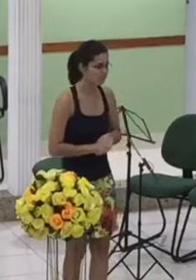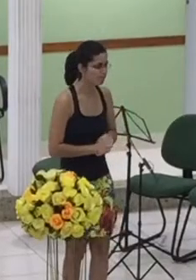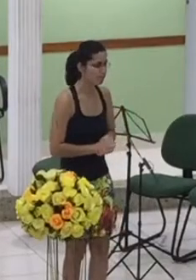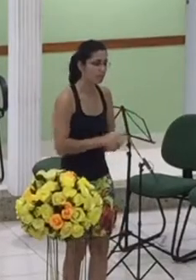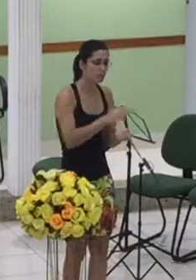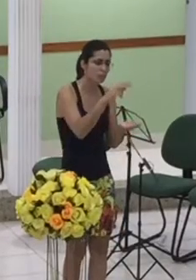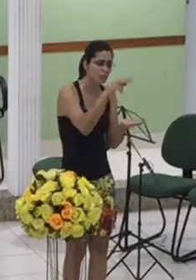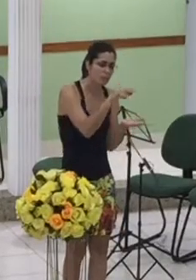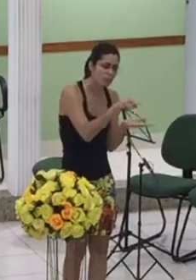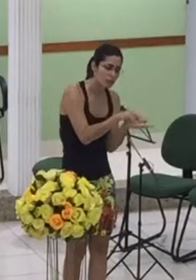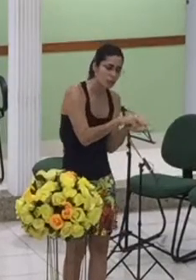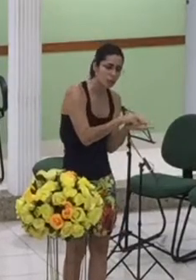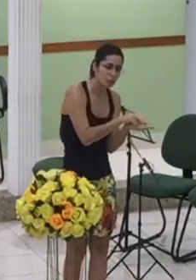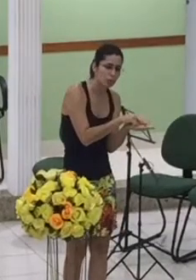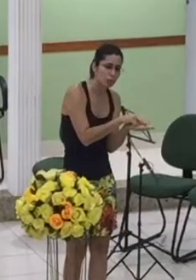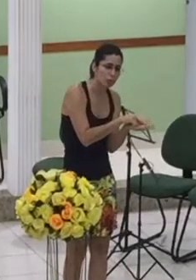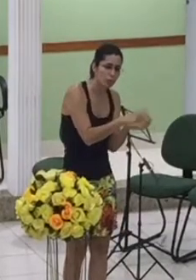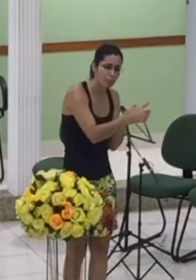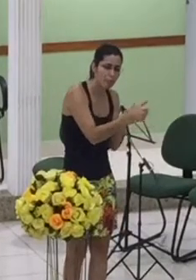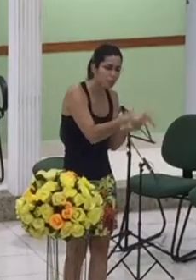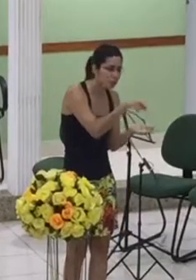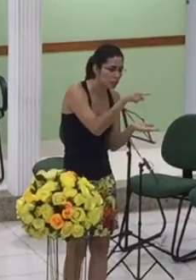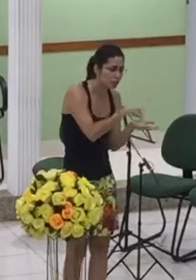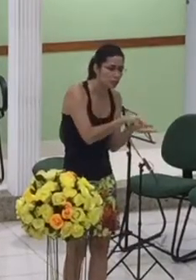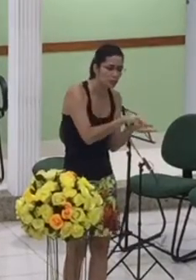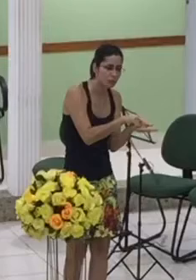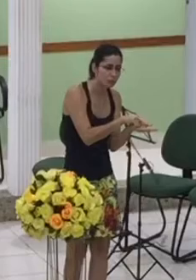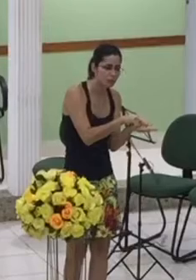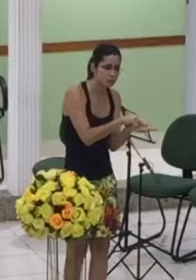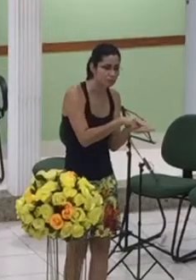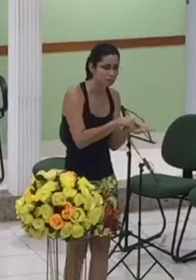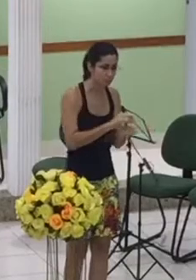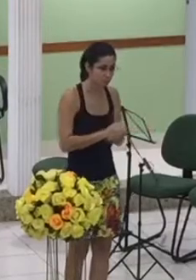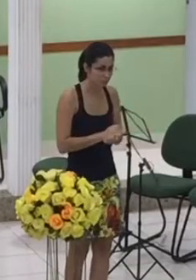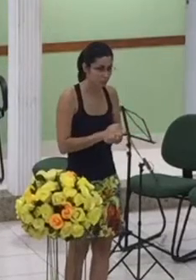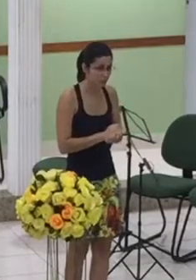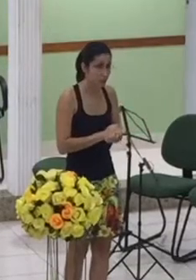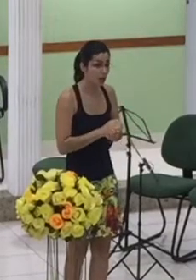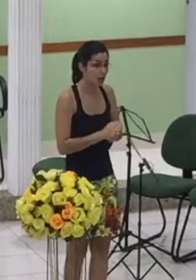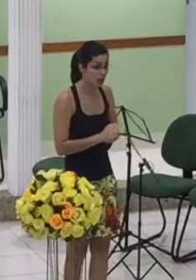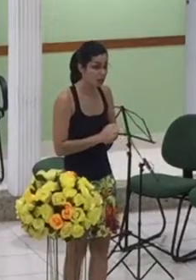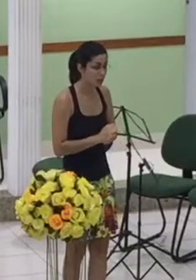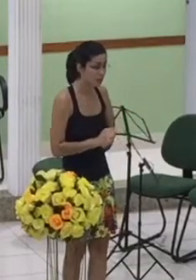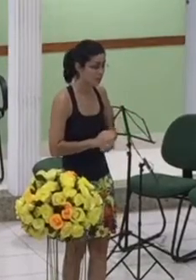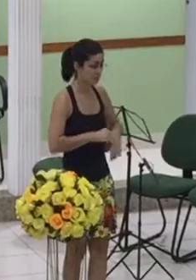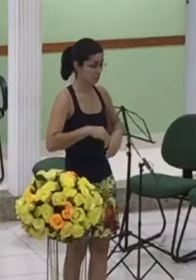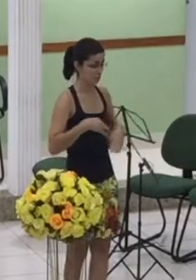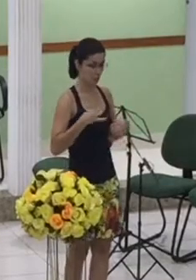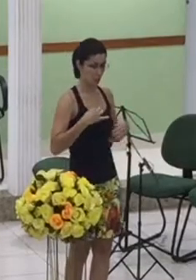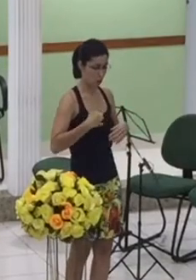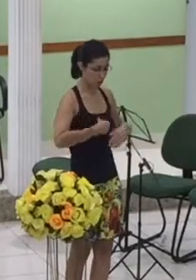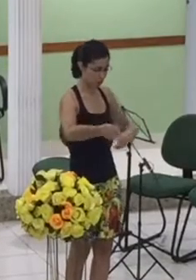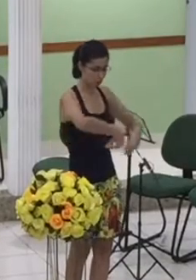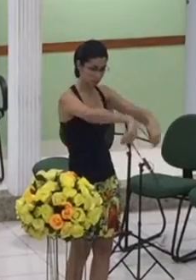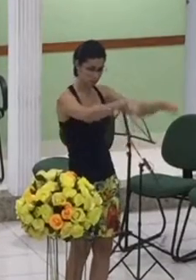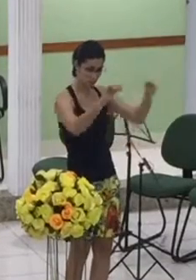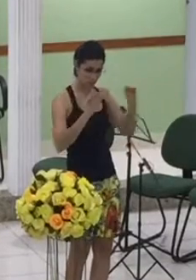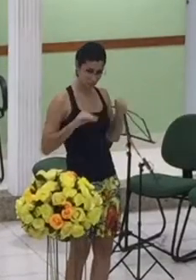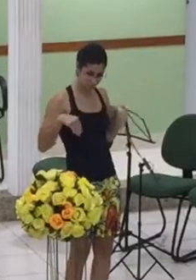astuta ela sabia que a noite esfriaria muito então ela descobre os pés de Boaz